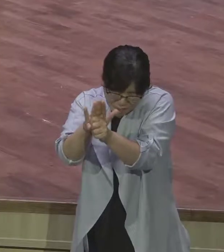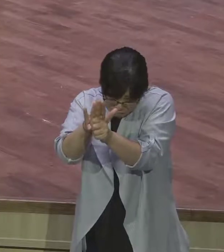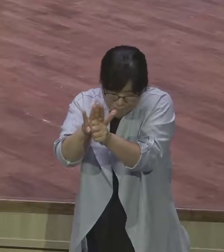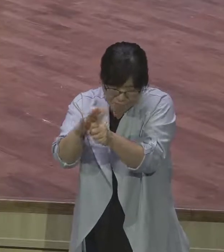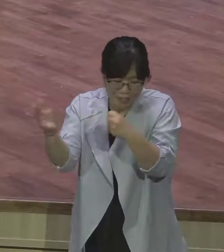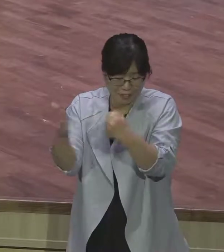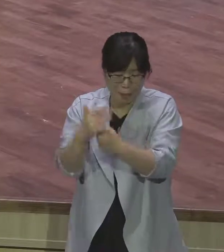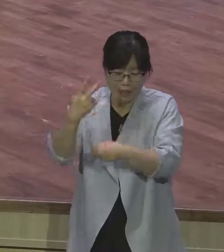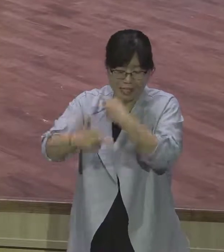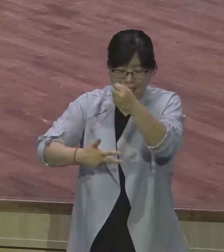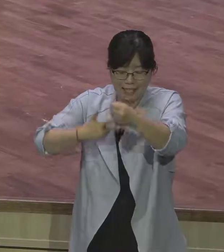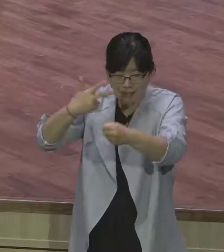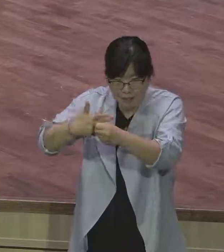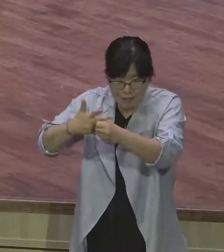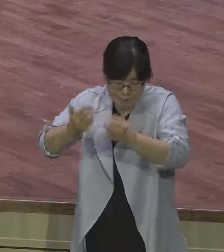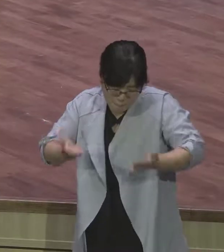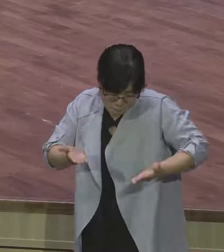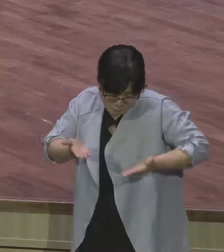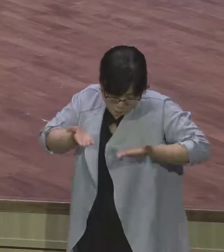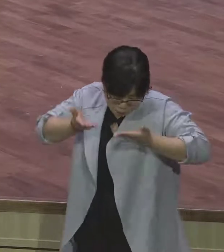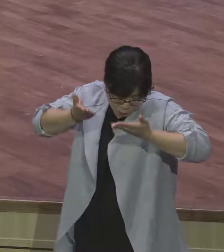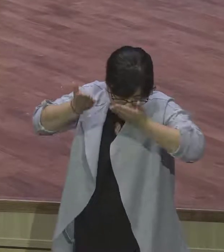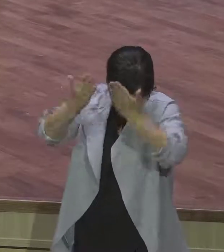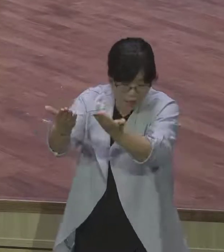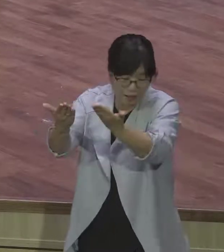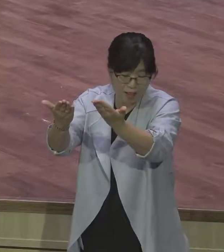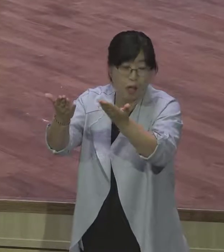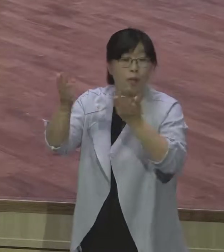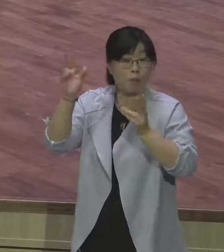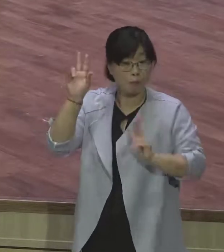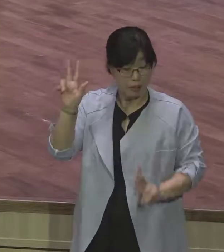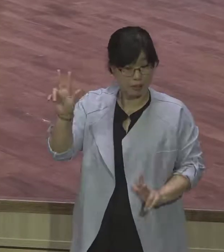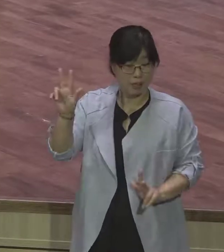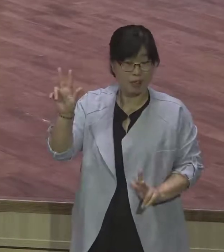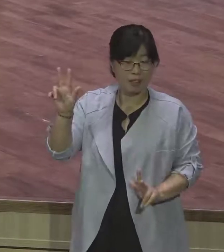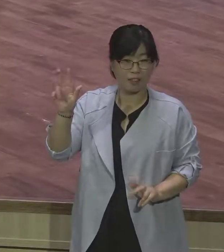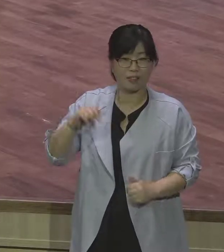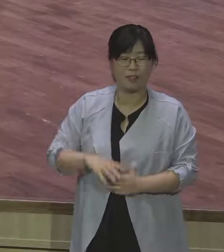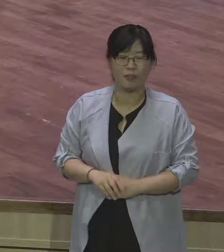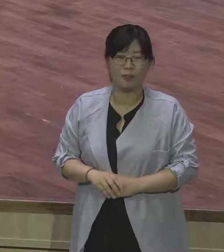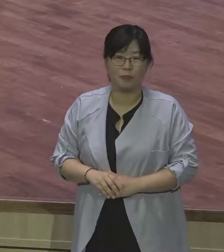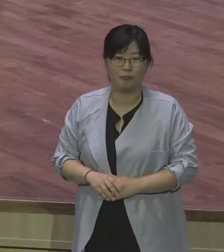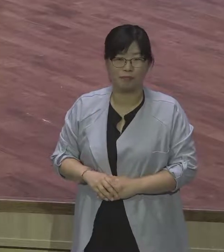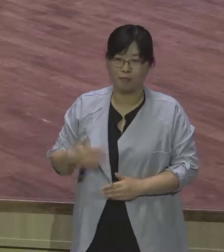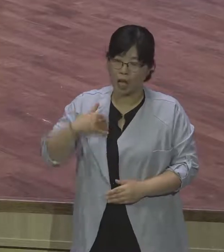것 대단한 결단이지요. 사랑하는 사람을 위해 7년 동안 머슴 살아야겠다.